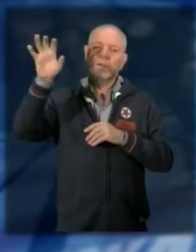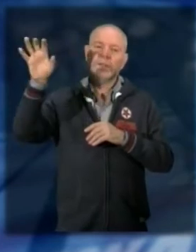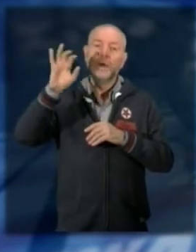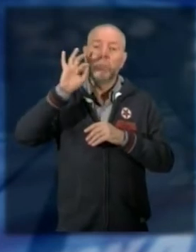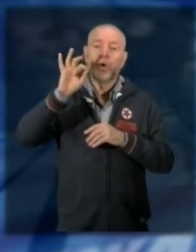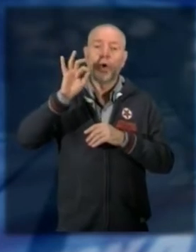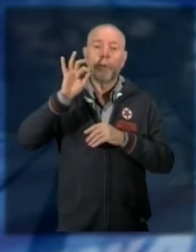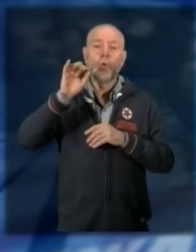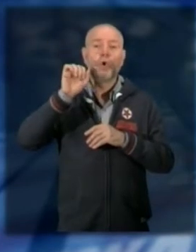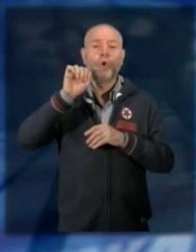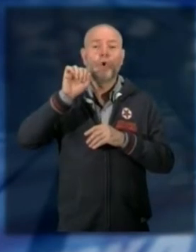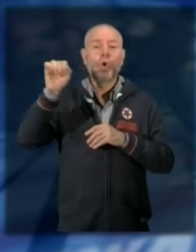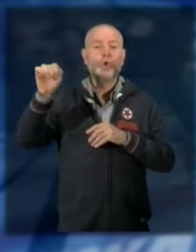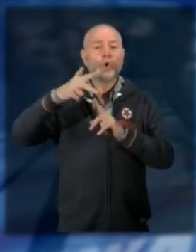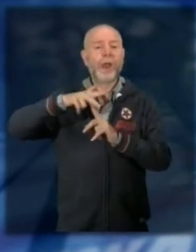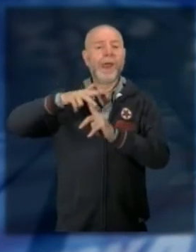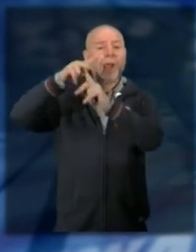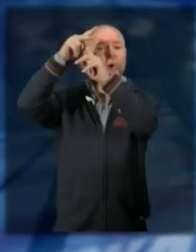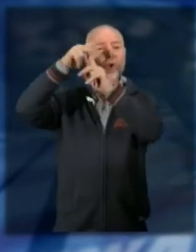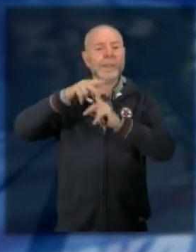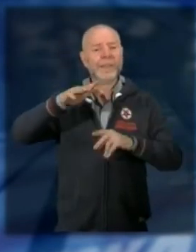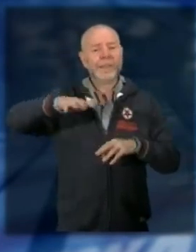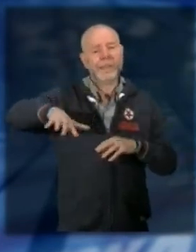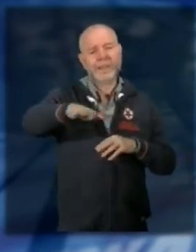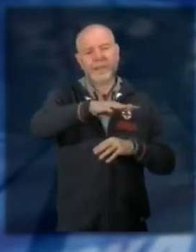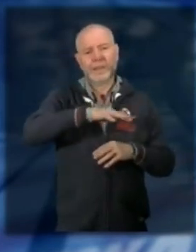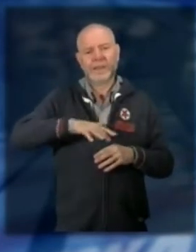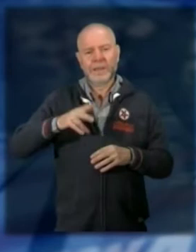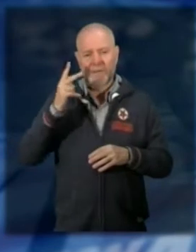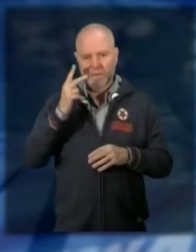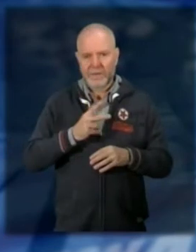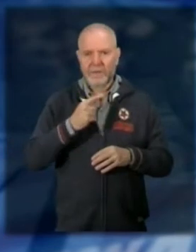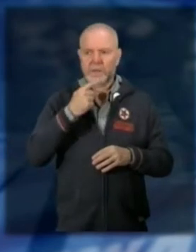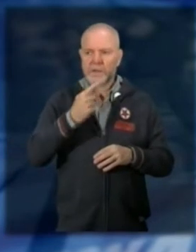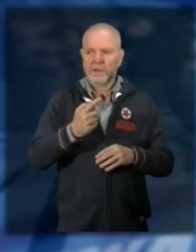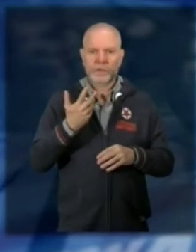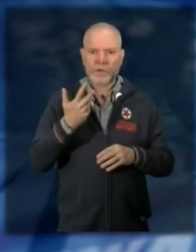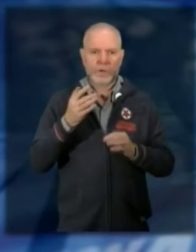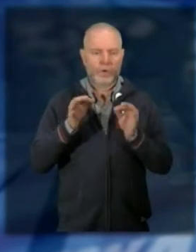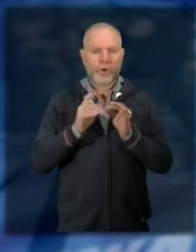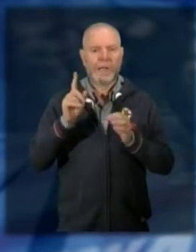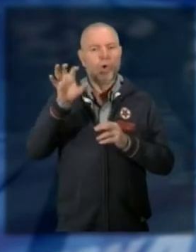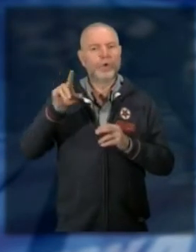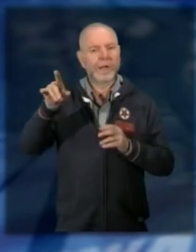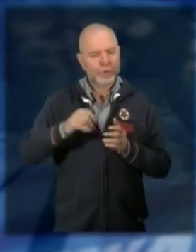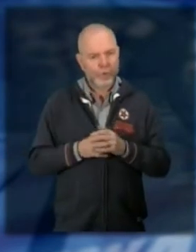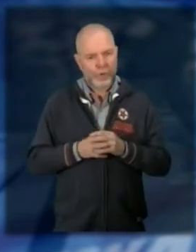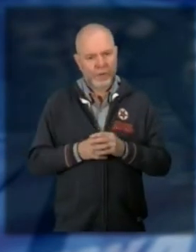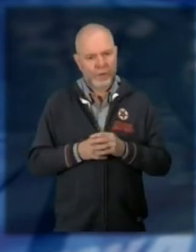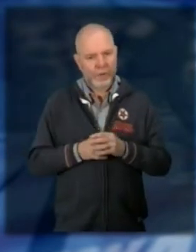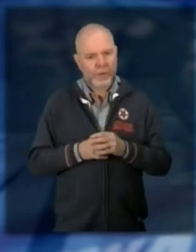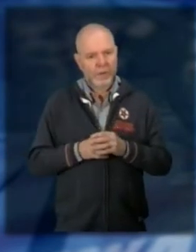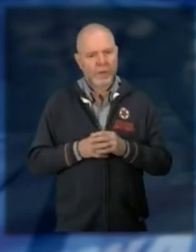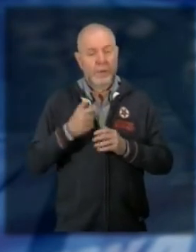decollo e atterraggio delle rischi l'unione ritiene l'istruttoria regionale non condivisibile c'è infatti